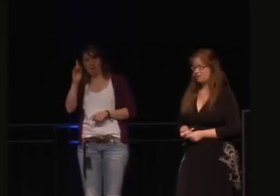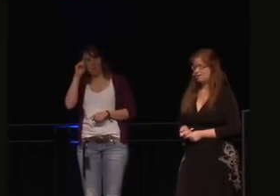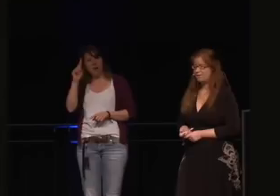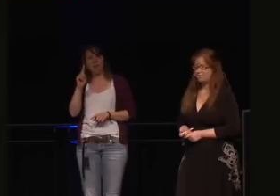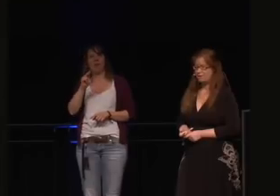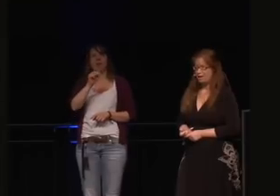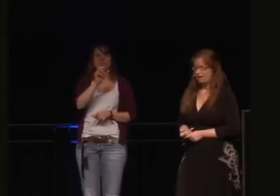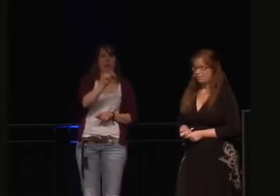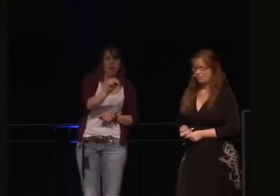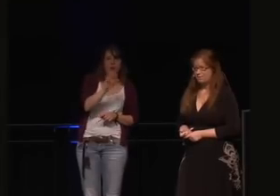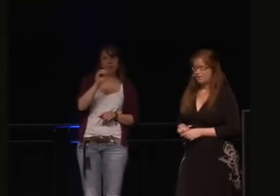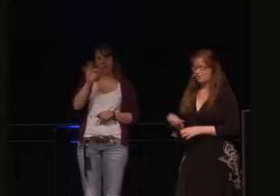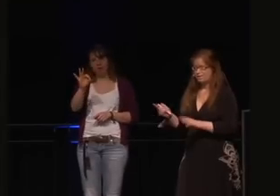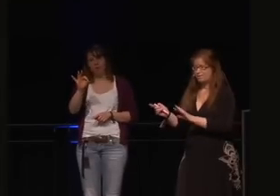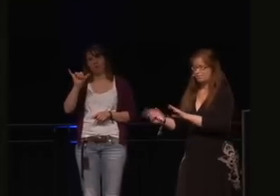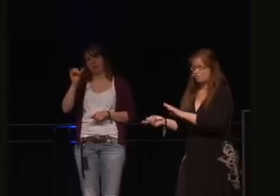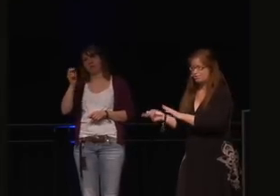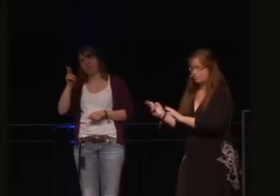Ihr habt das vielleicht schon gesehen.